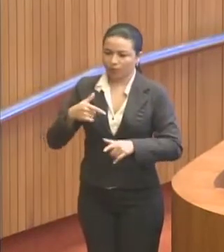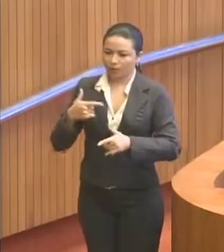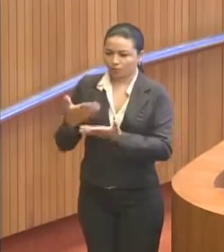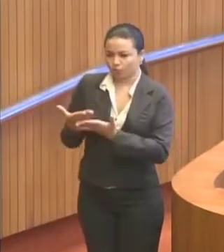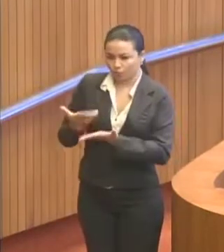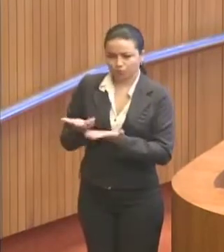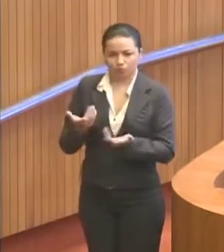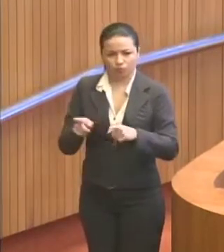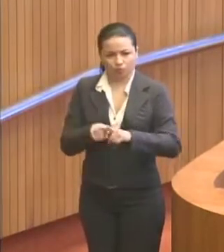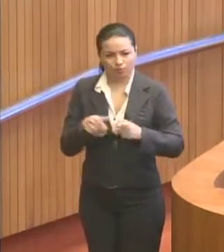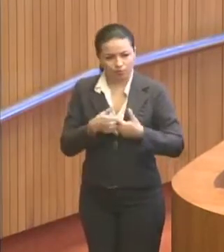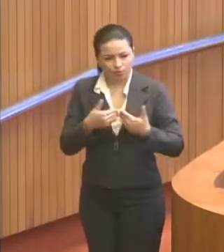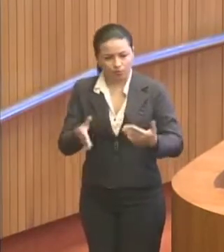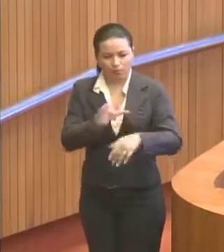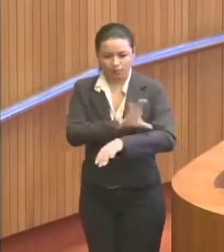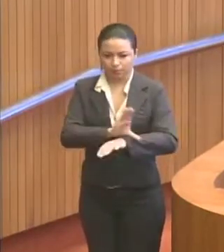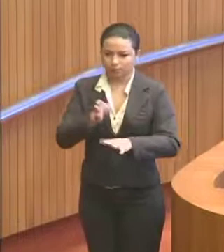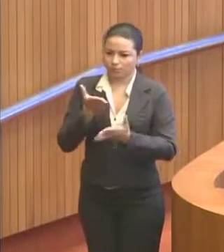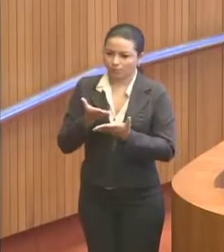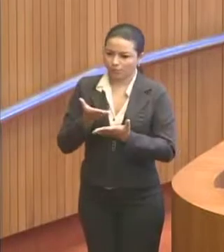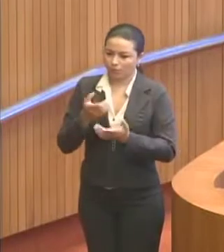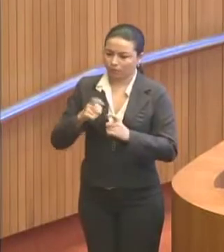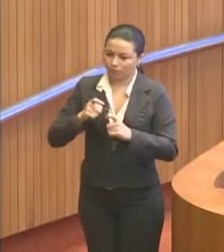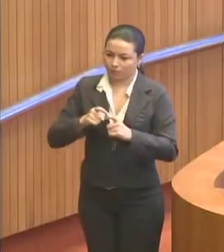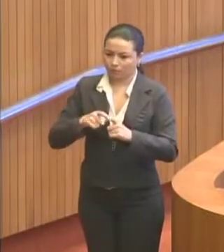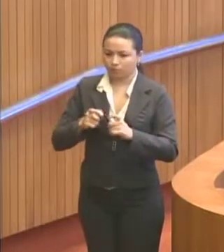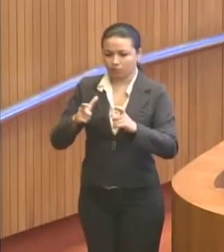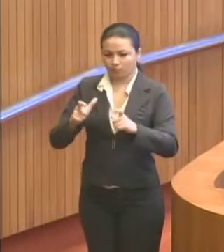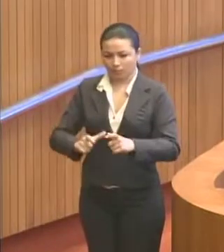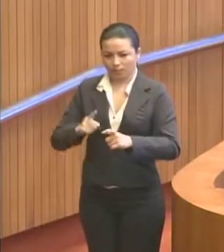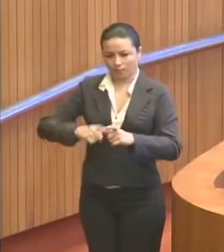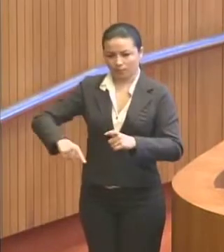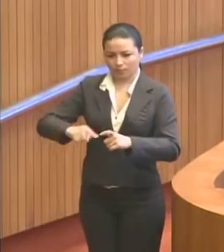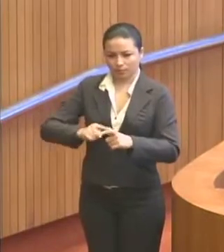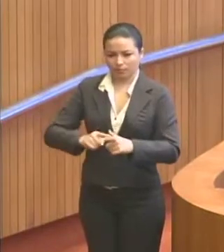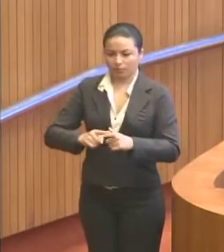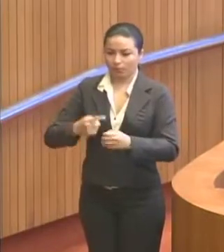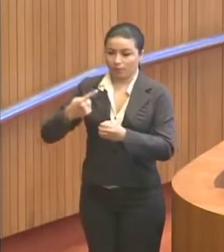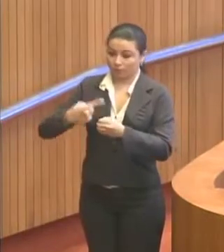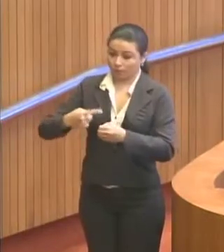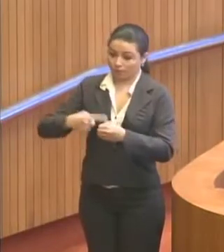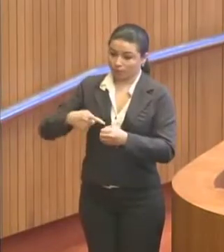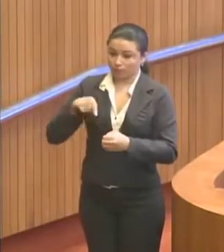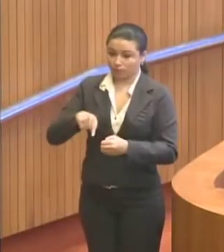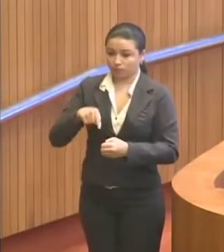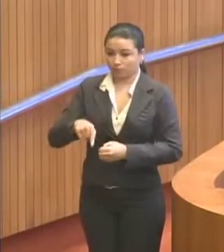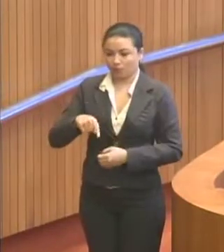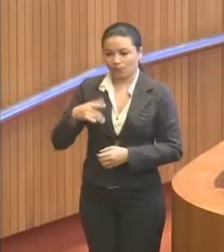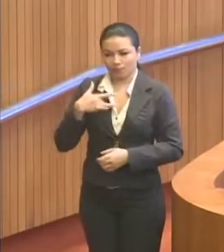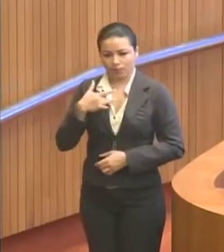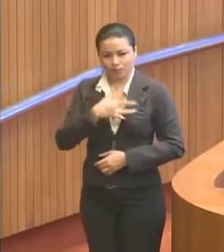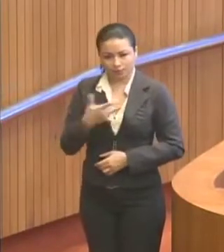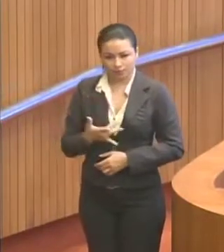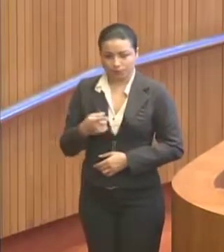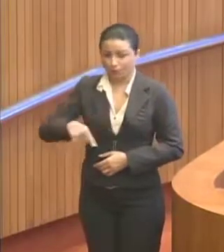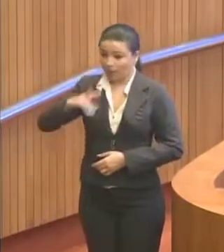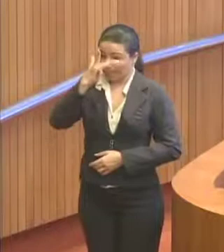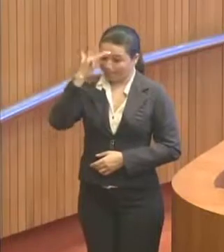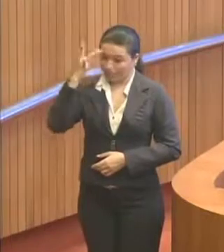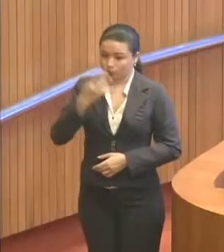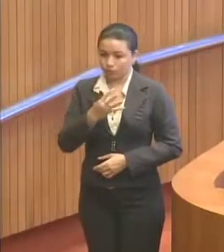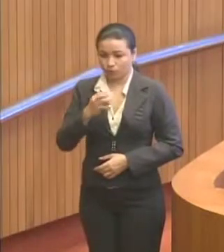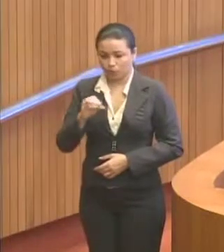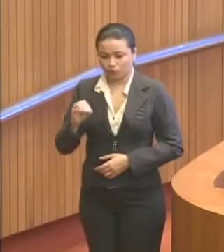iniciantes do curso de Medicina na rede municipal de saúde. Mas o principal fato também é que esses alunos, essas 400